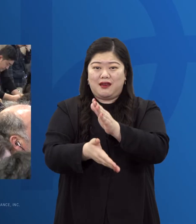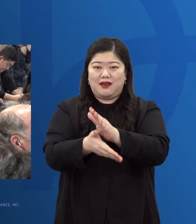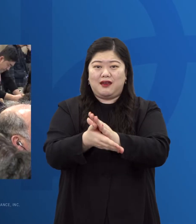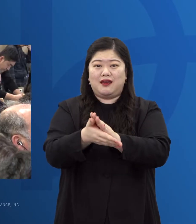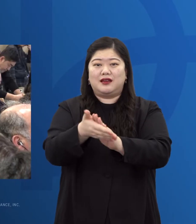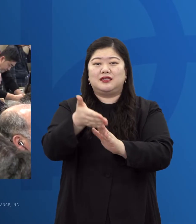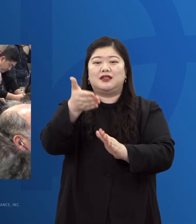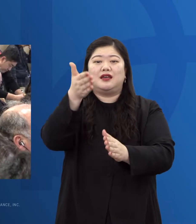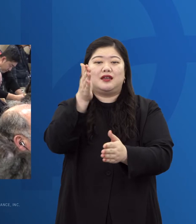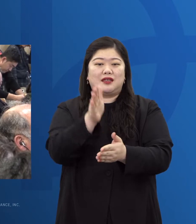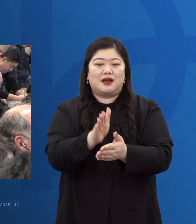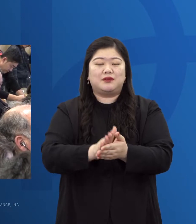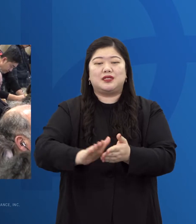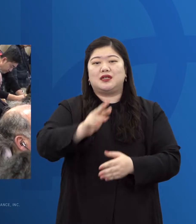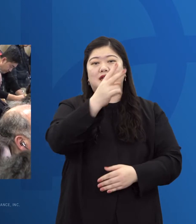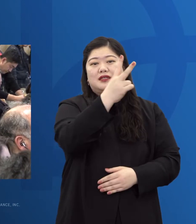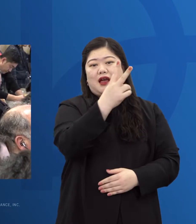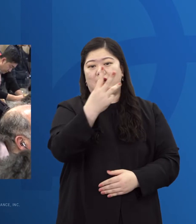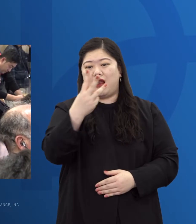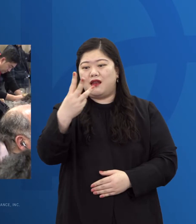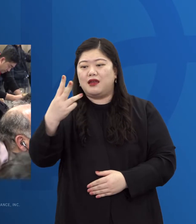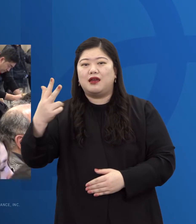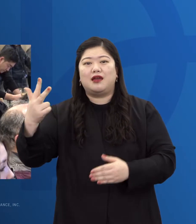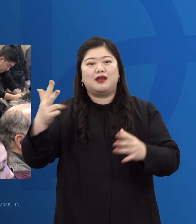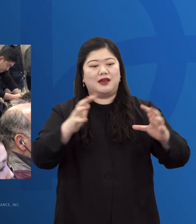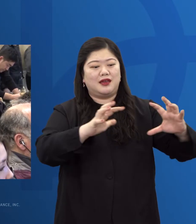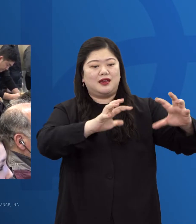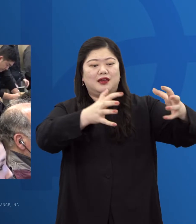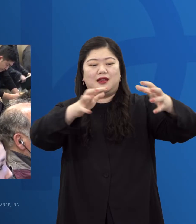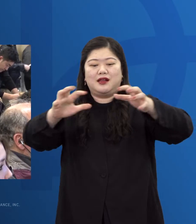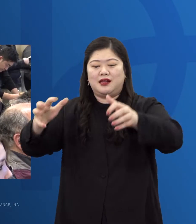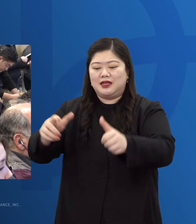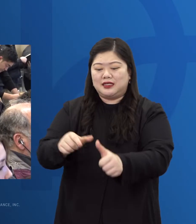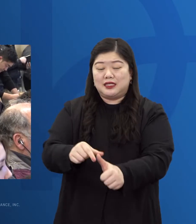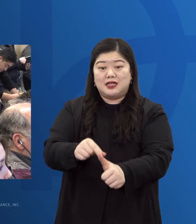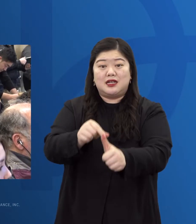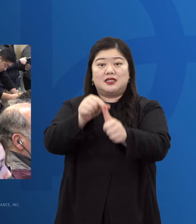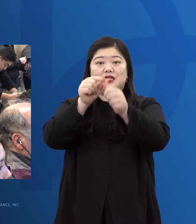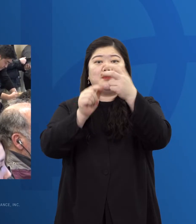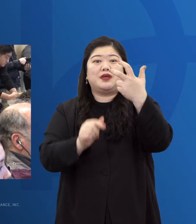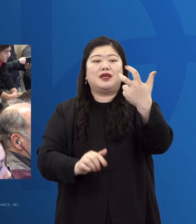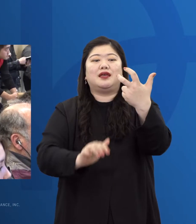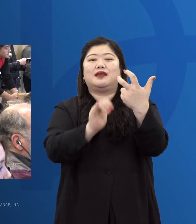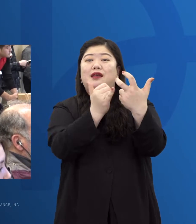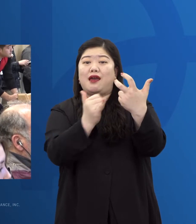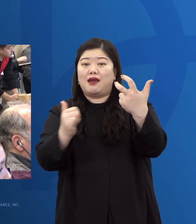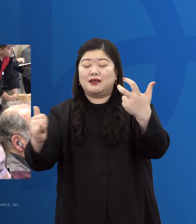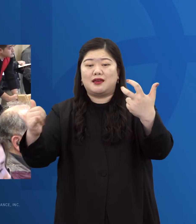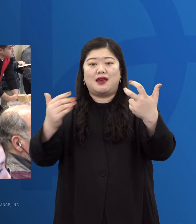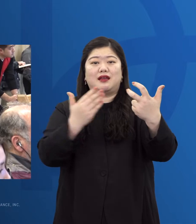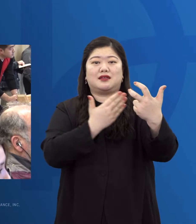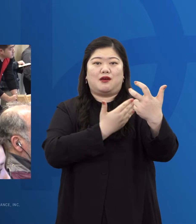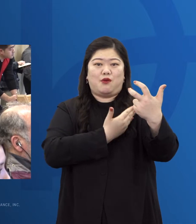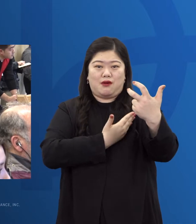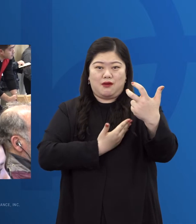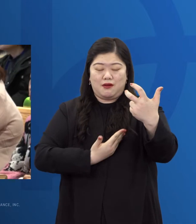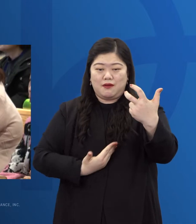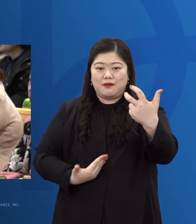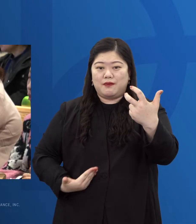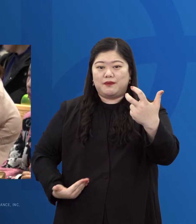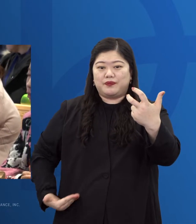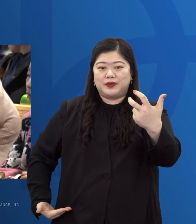2, 3, 7 살릴 70인의 제자들